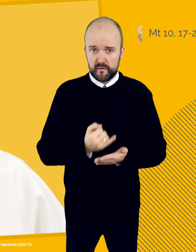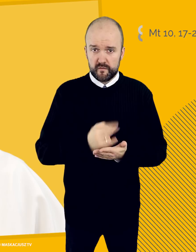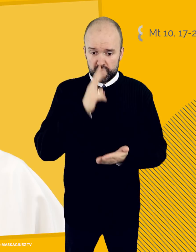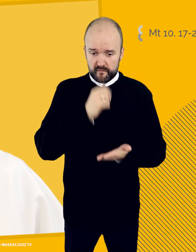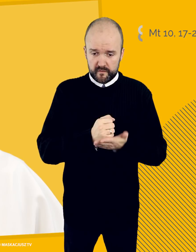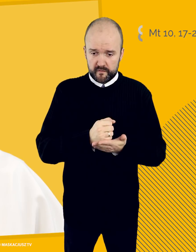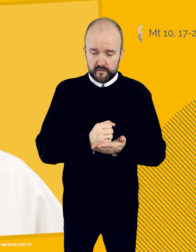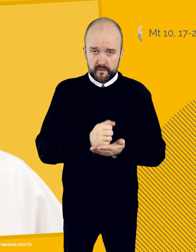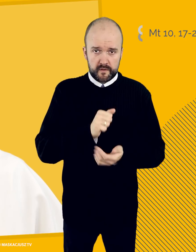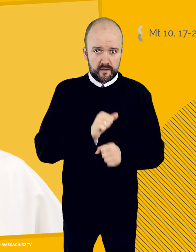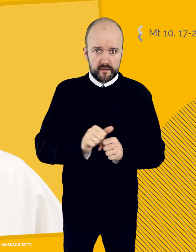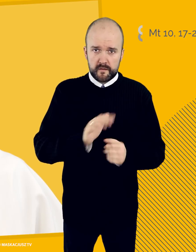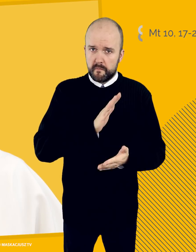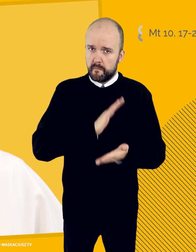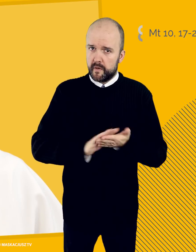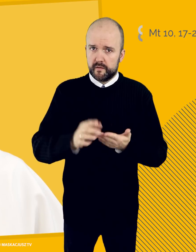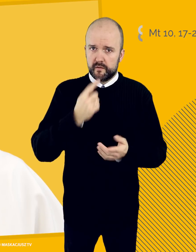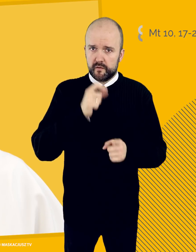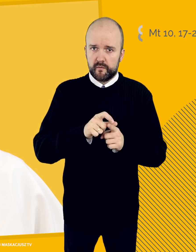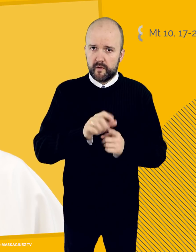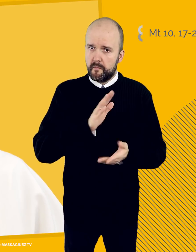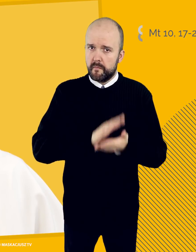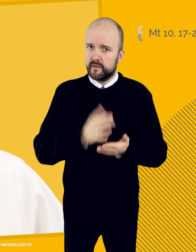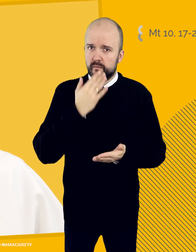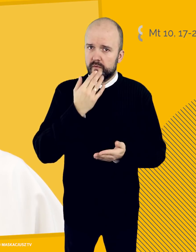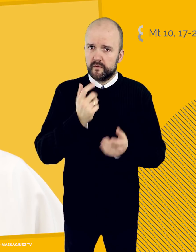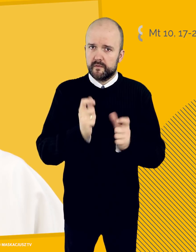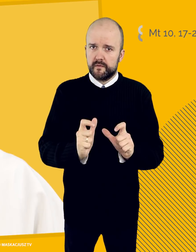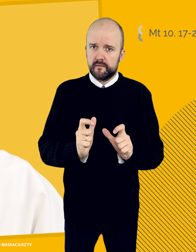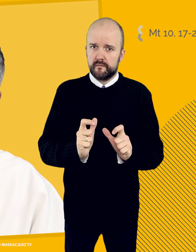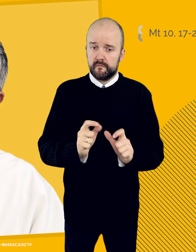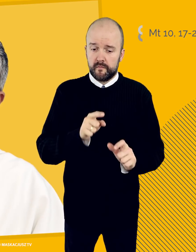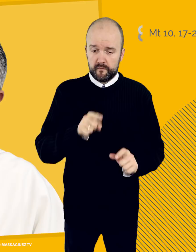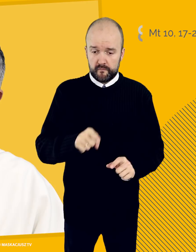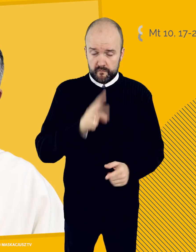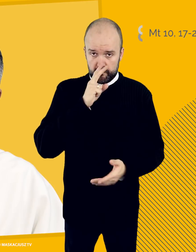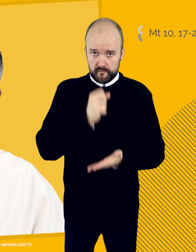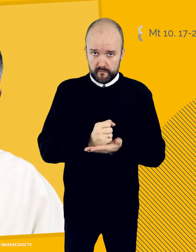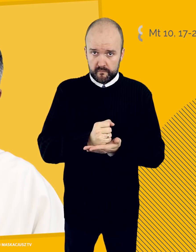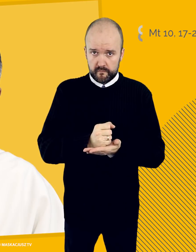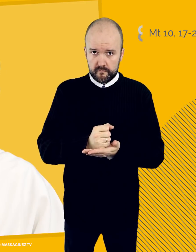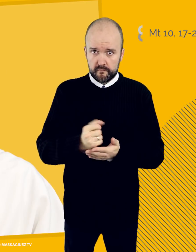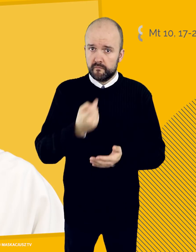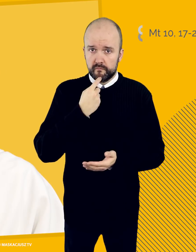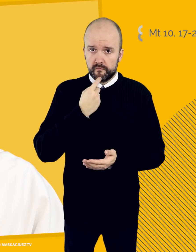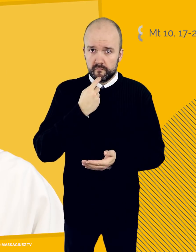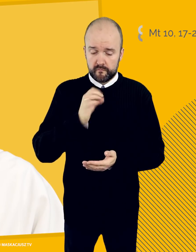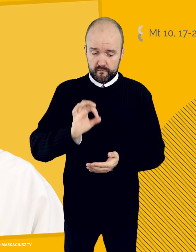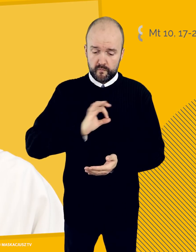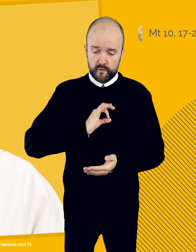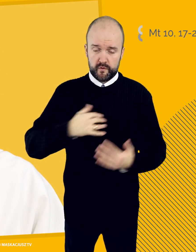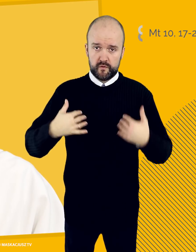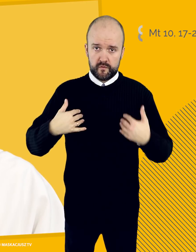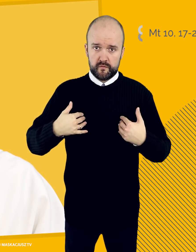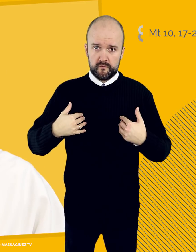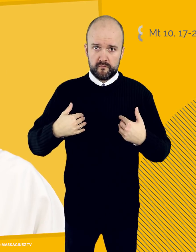to świadectwo po prostu polega na tym, że ja wskazuję całym swoim życiem